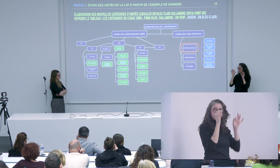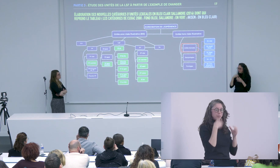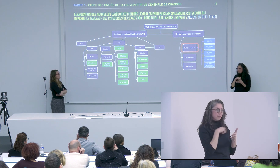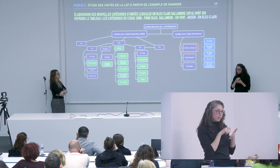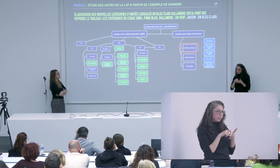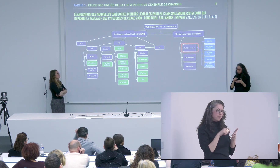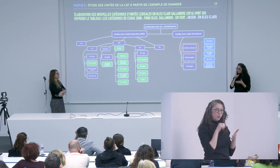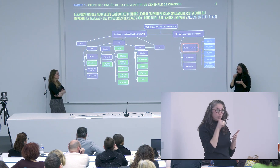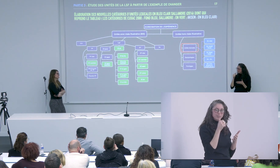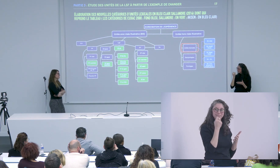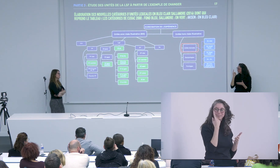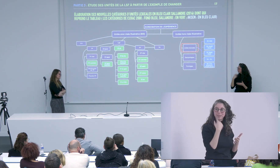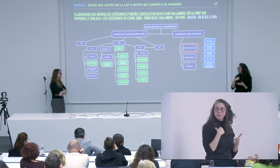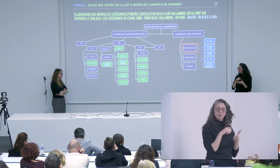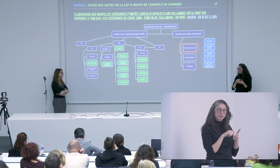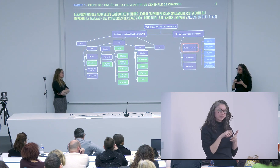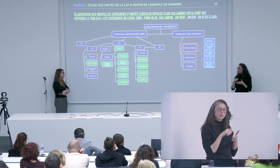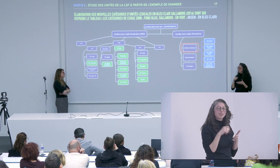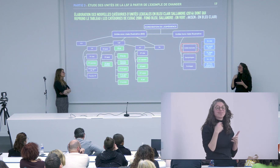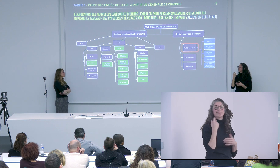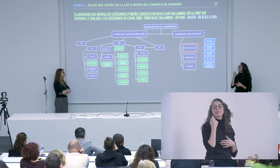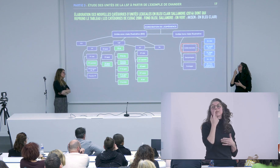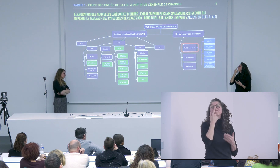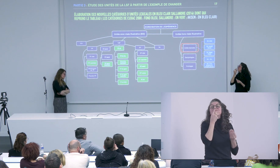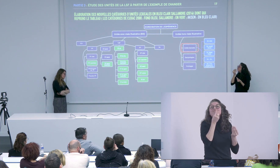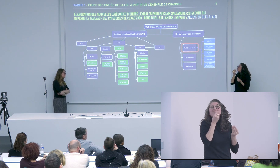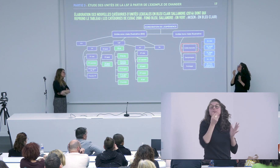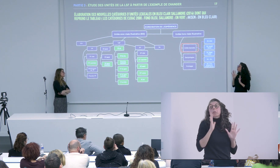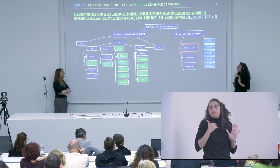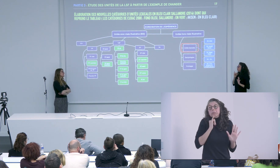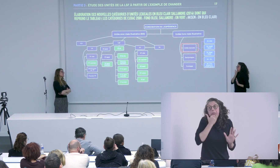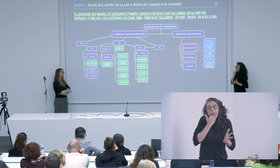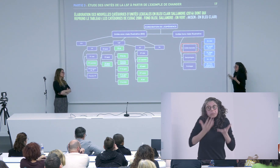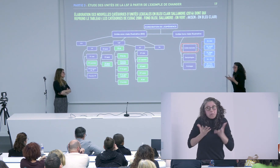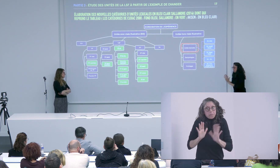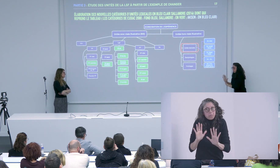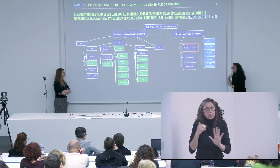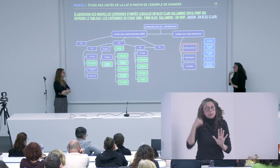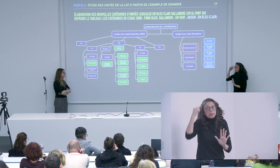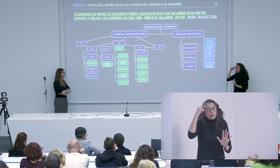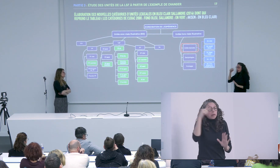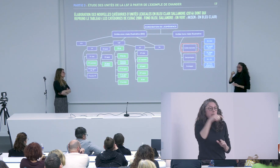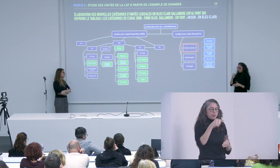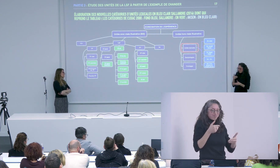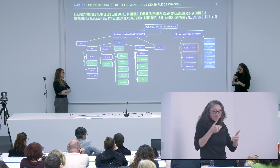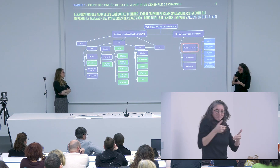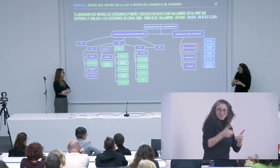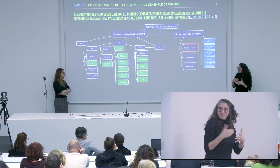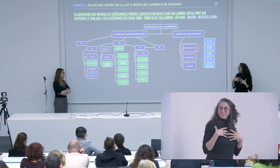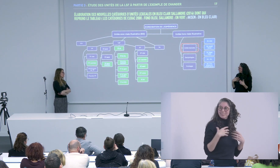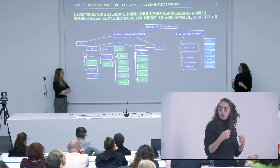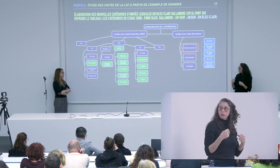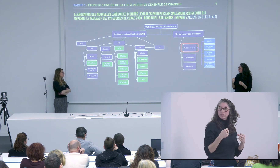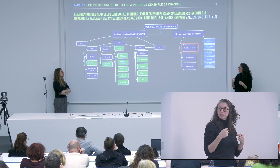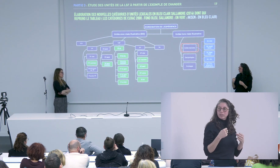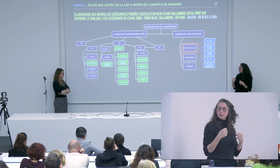en fait le regard était très compliqué à annoter puisqu'il n'était pas forcément fixé par rapport à moi peut-être que